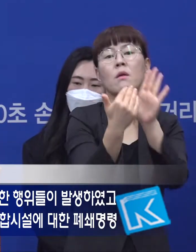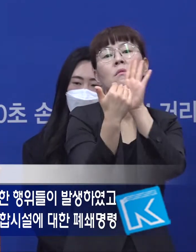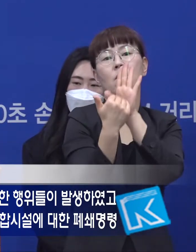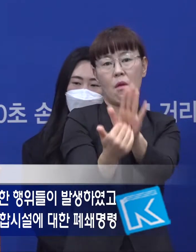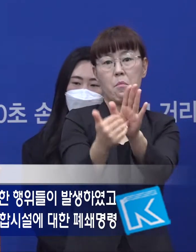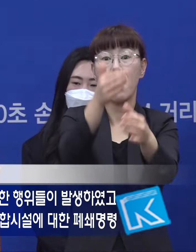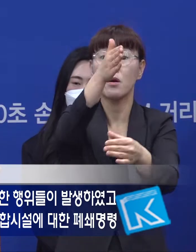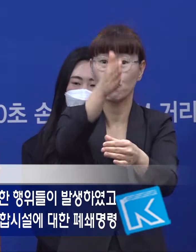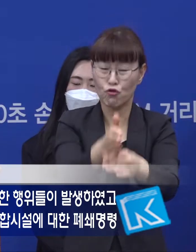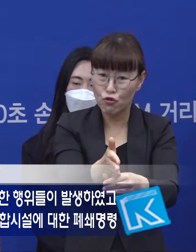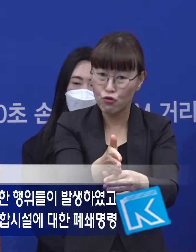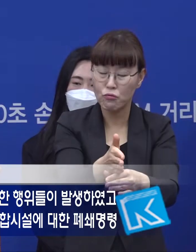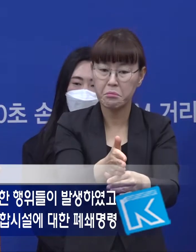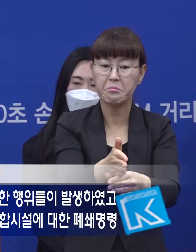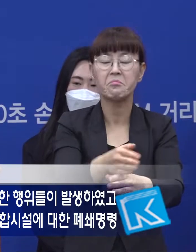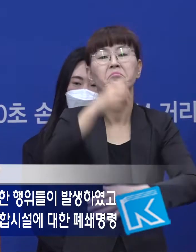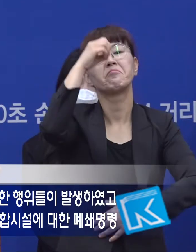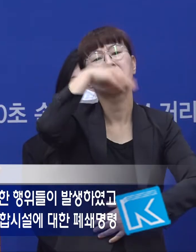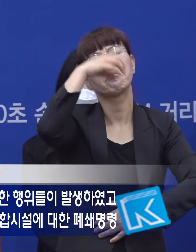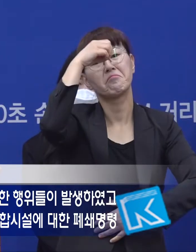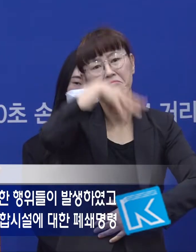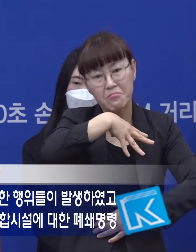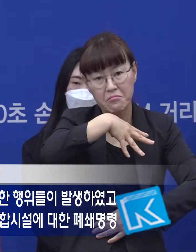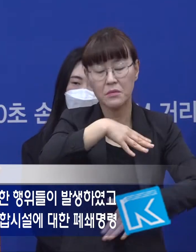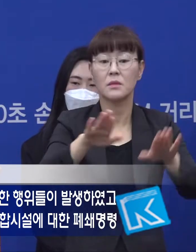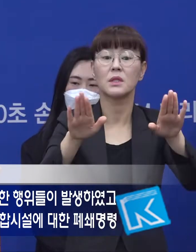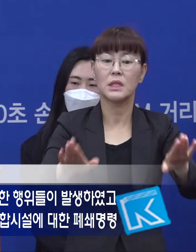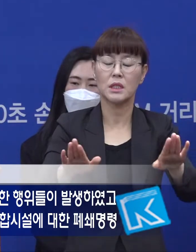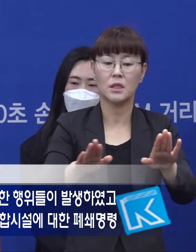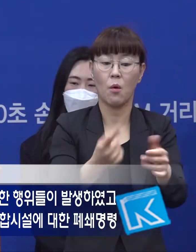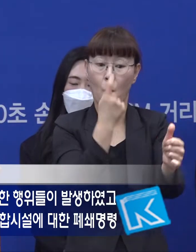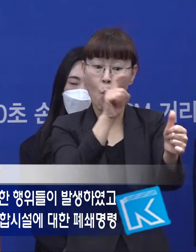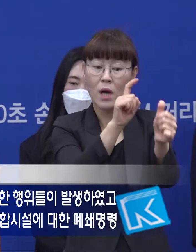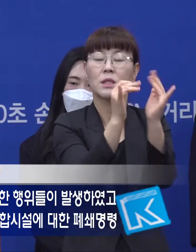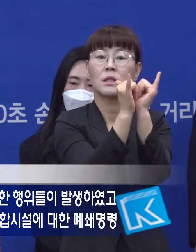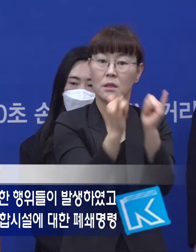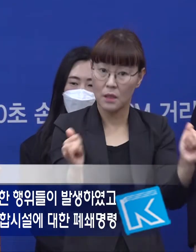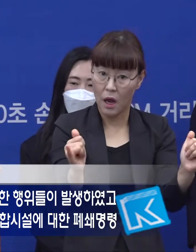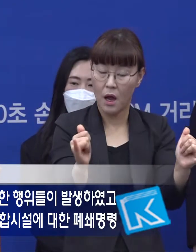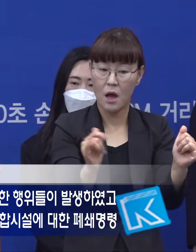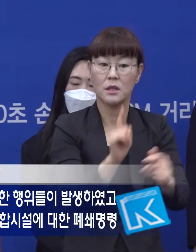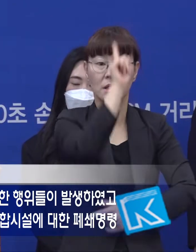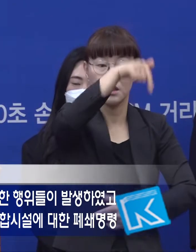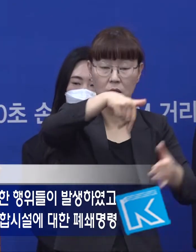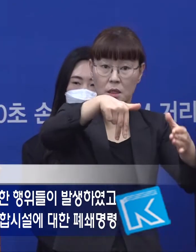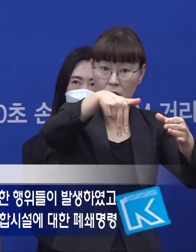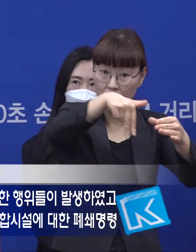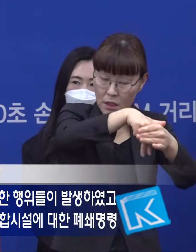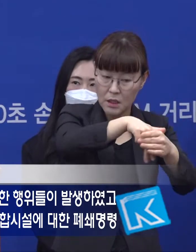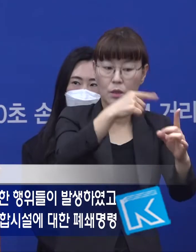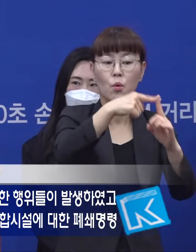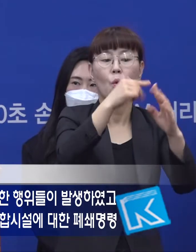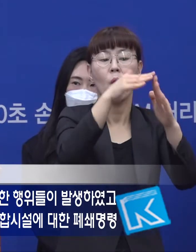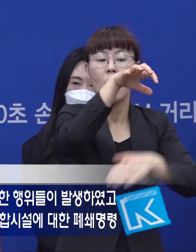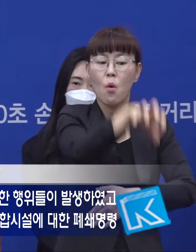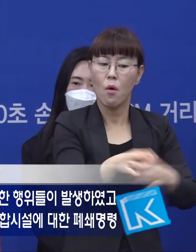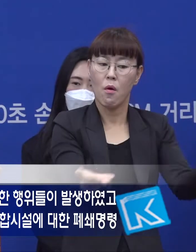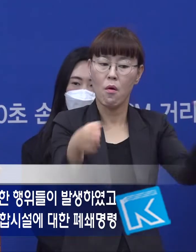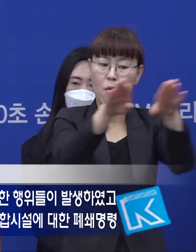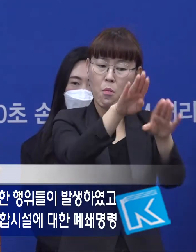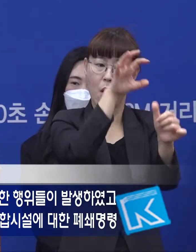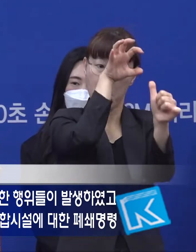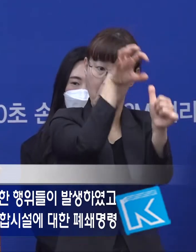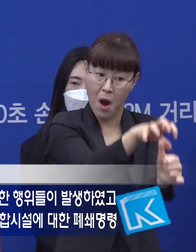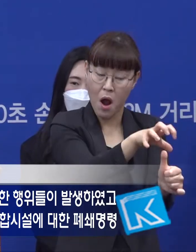부주의한 행위들이 발생하였고 특히 확진자가 발생해 신천지 대구교회가 폐쇄 명령을 받고